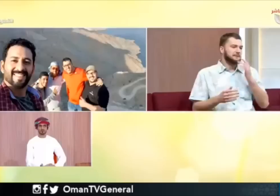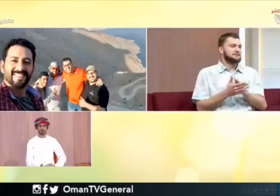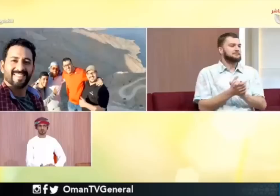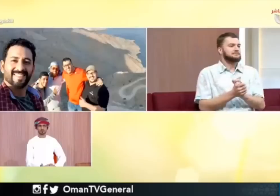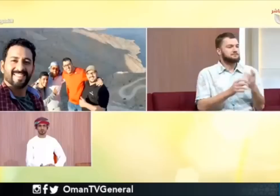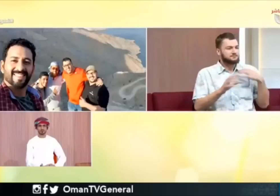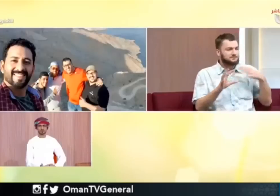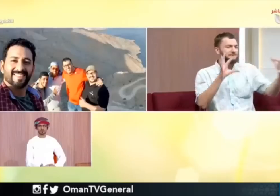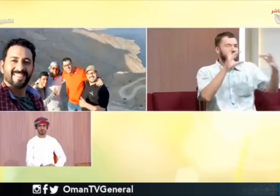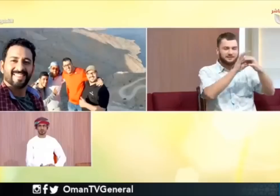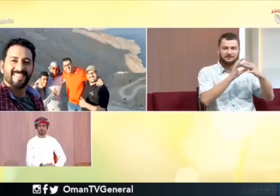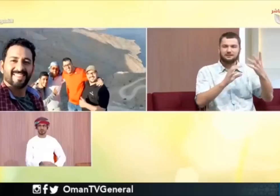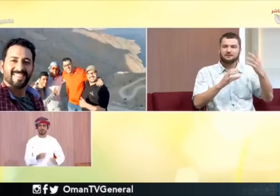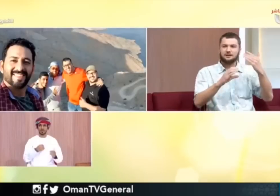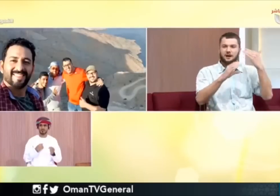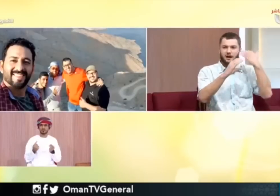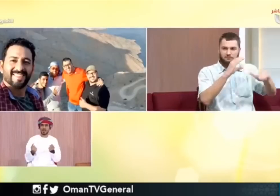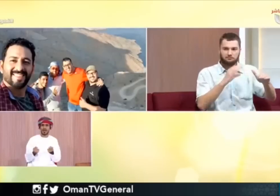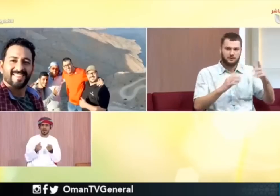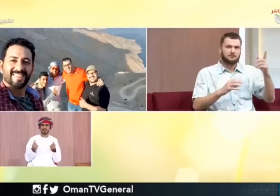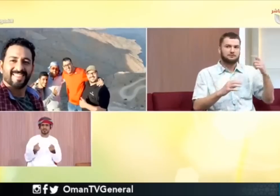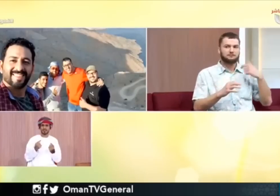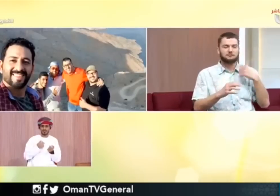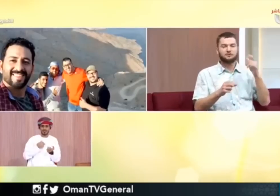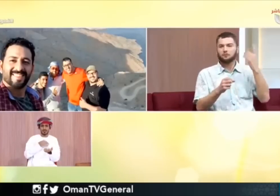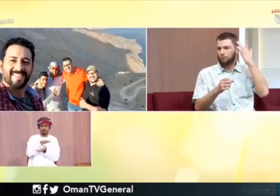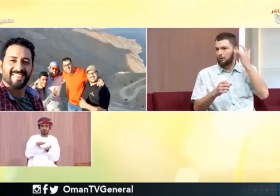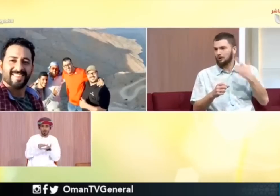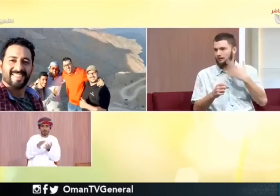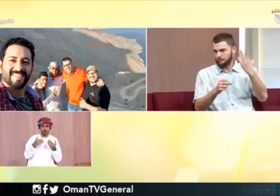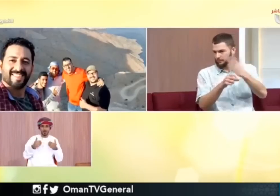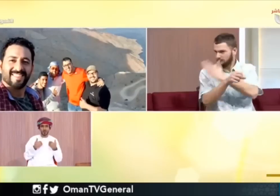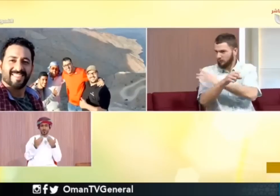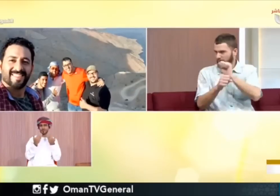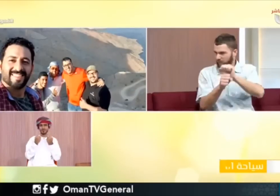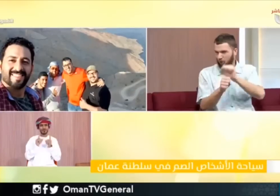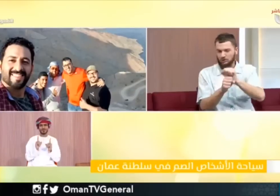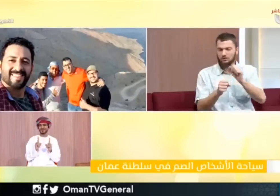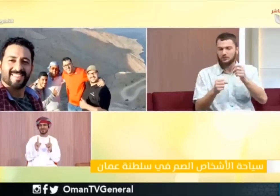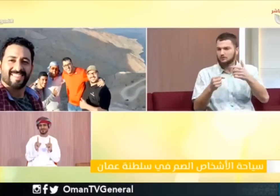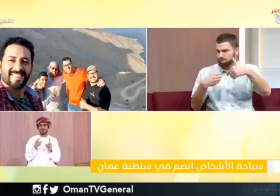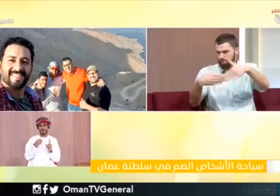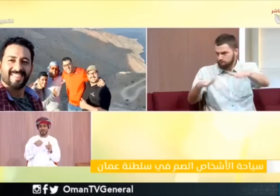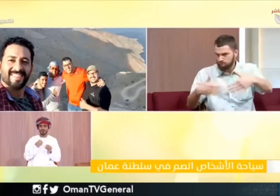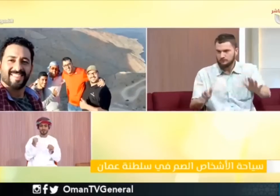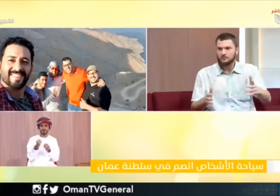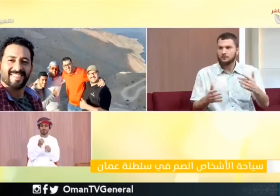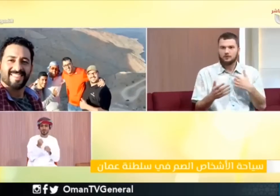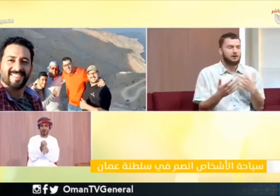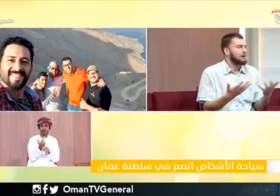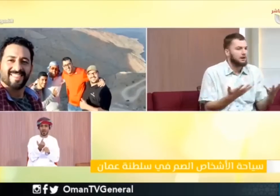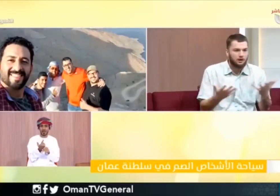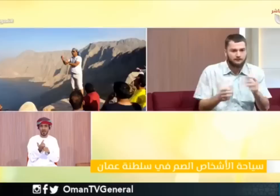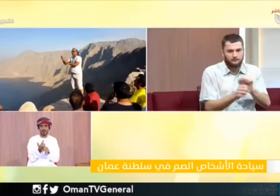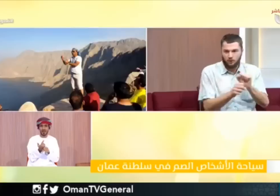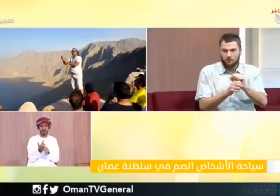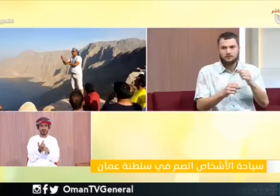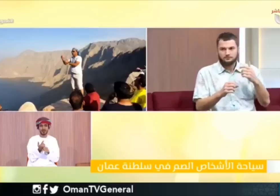عادي جدا ما فيش أي مشكلة عندي هو بيجي لي بشتغل قبل كنت